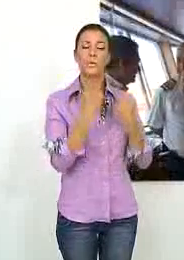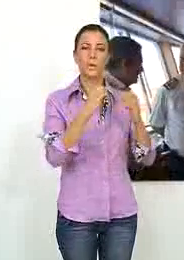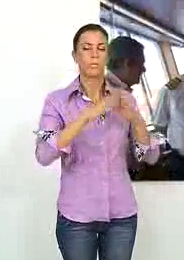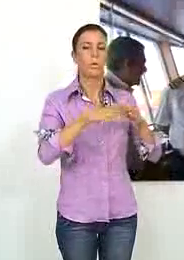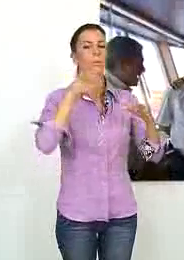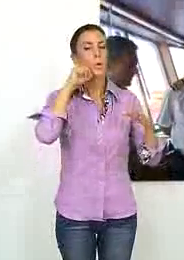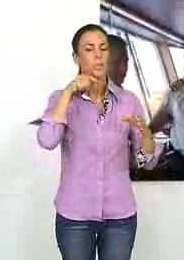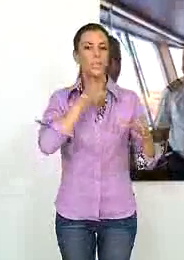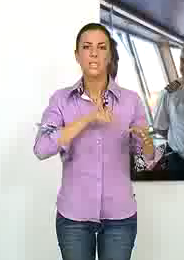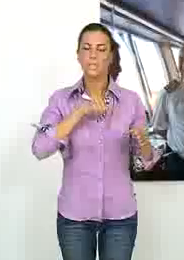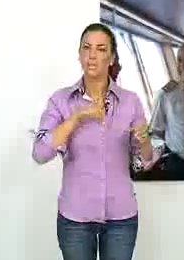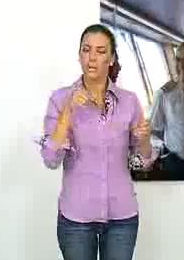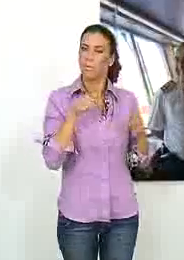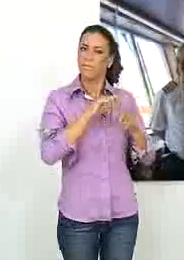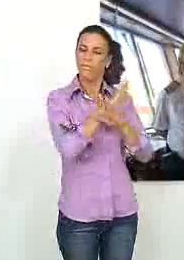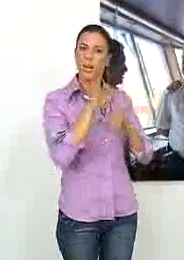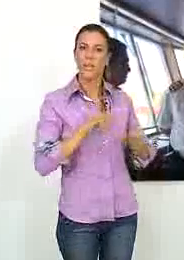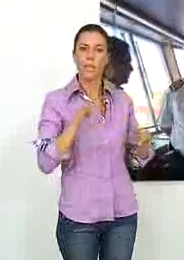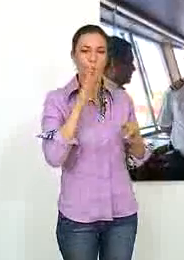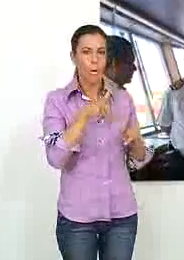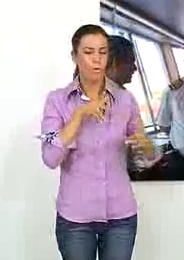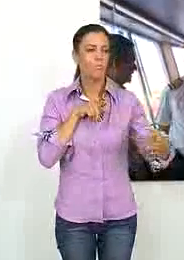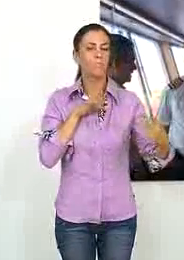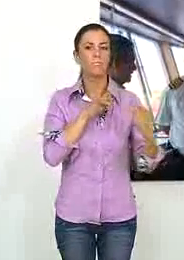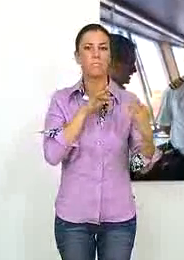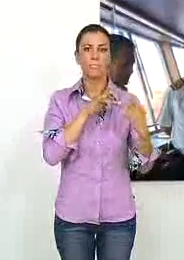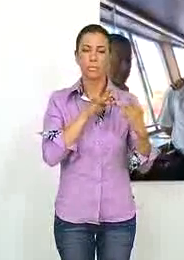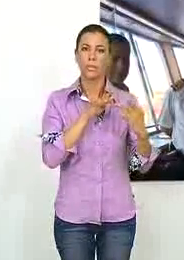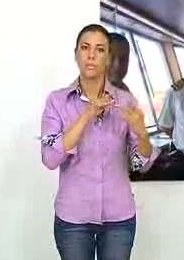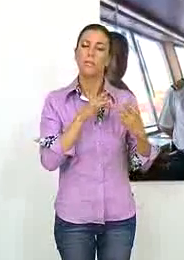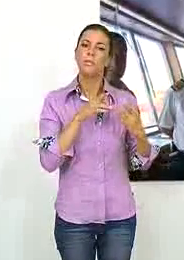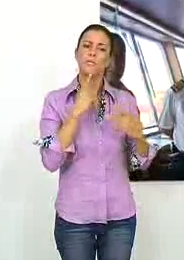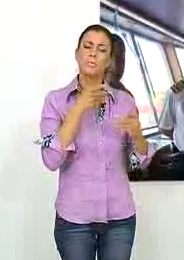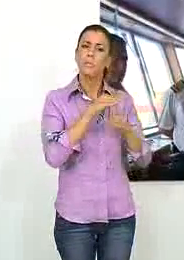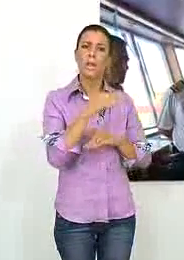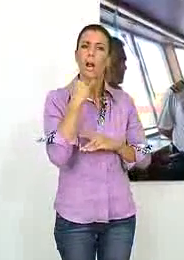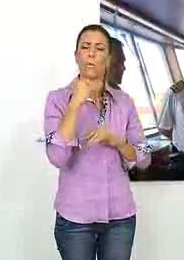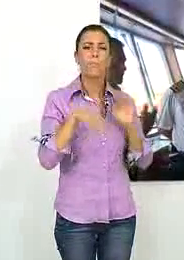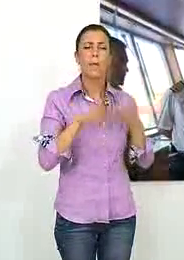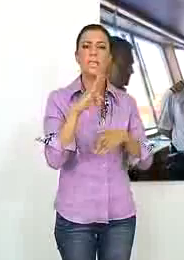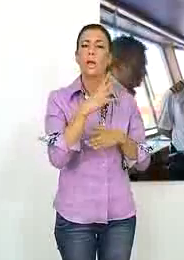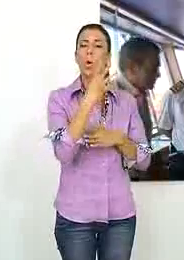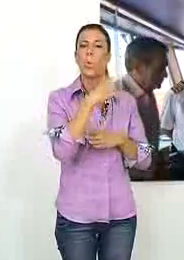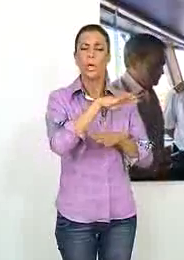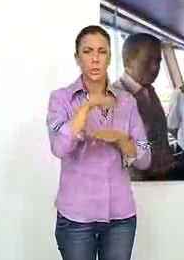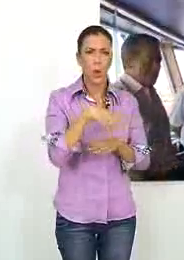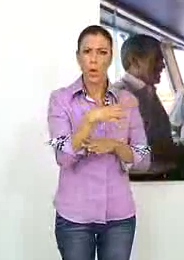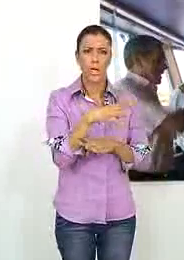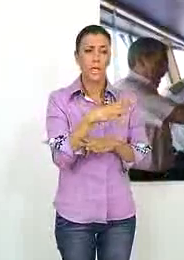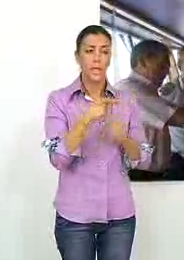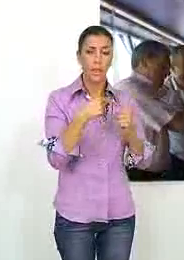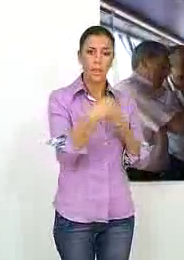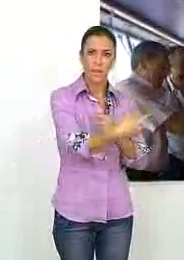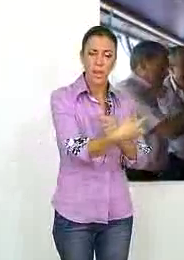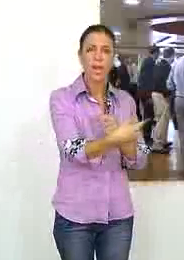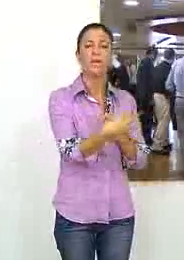El presidente de la autoridad portuaria de Motril mostraba su felicidad en el transcurso de esta travesía inaugural que invirtió algo más de cuatro